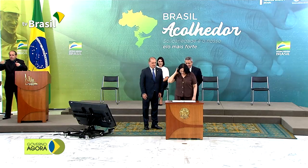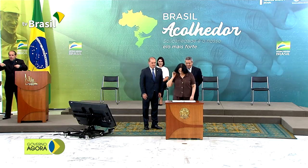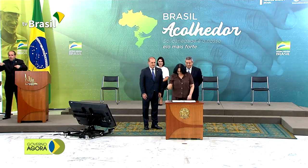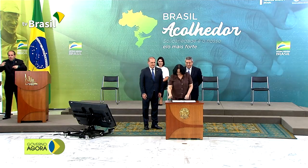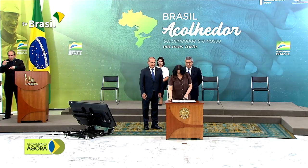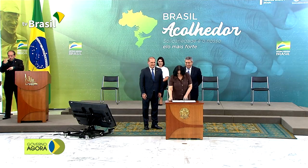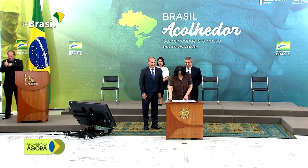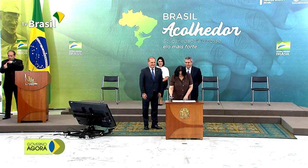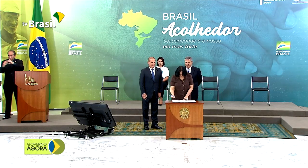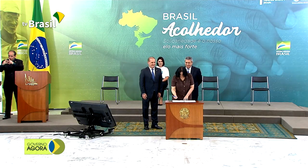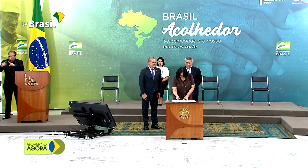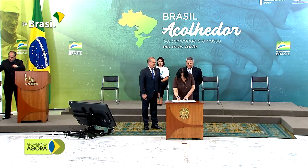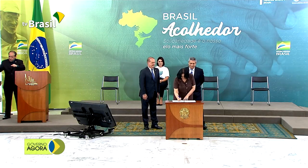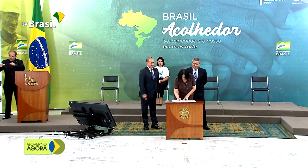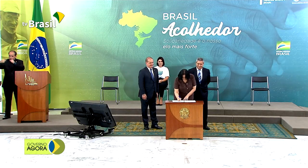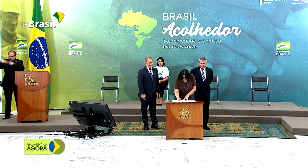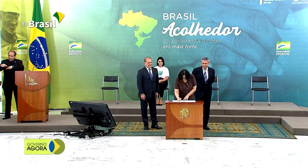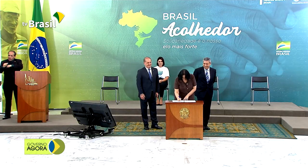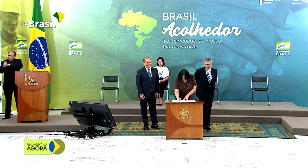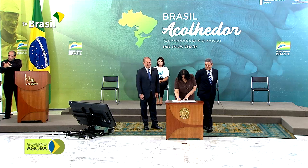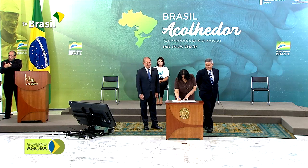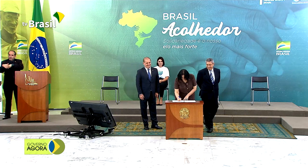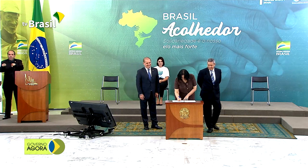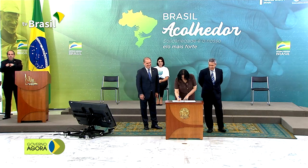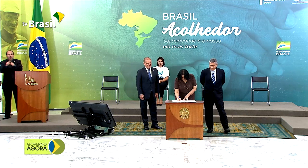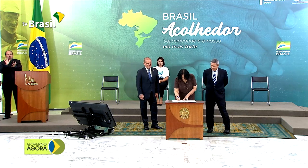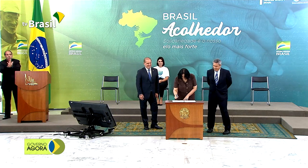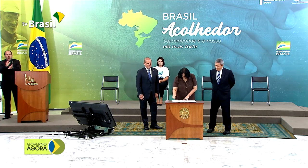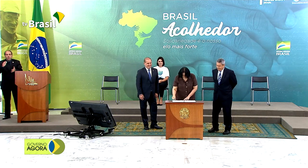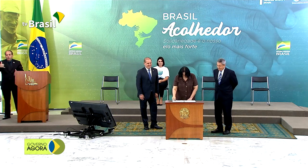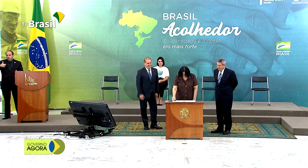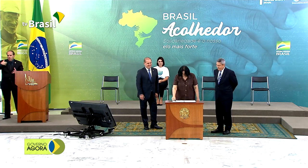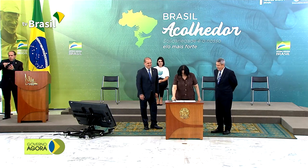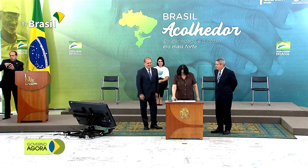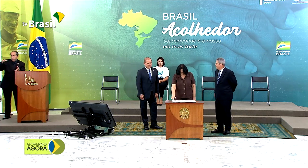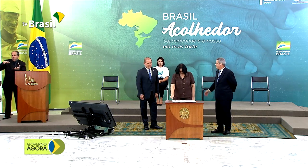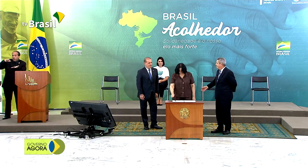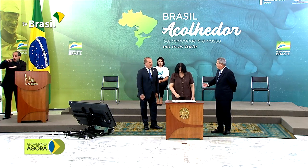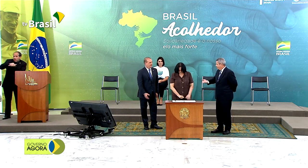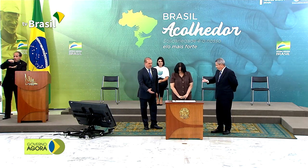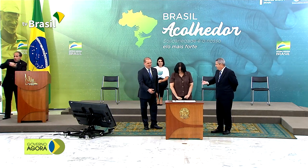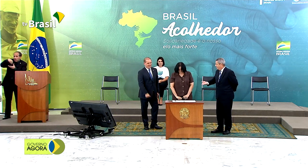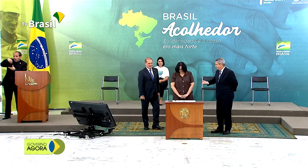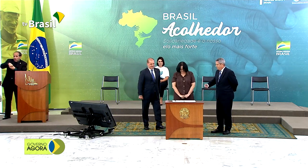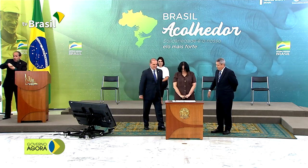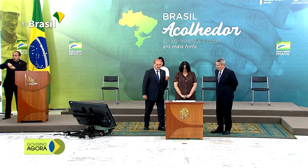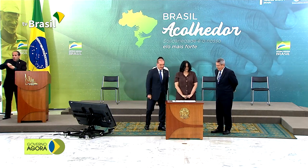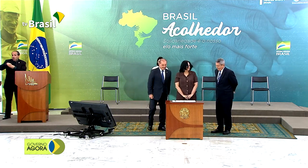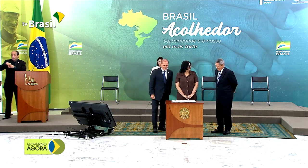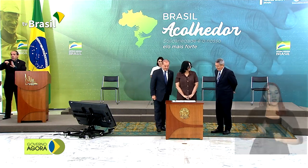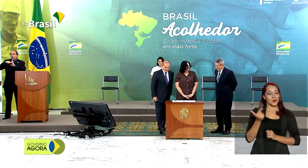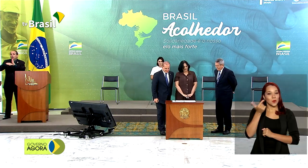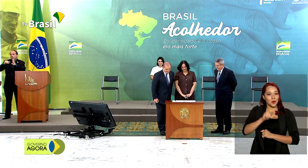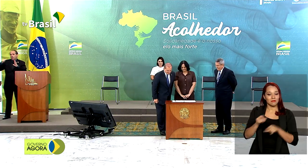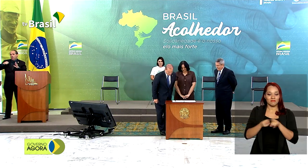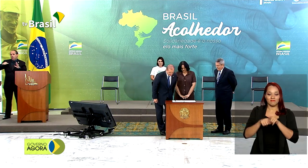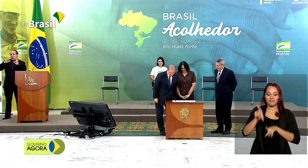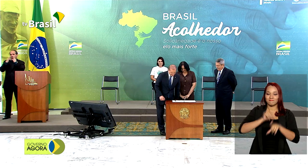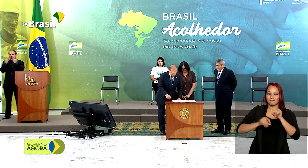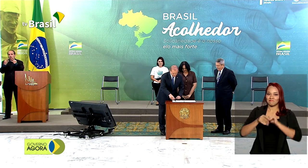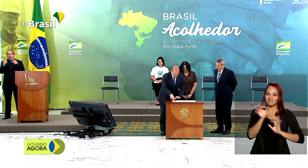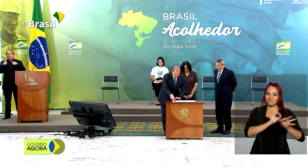projeto vai atuar em duas frentes, uma com a doação de cestas básicas e itens de higiene e outra com a seleção de